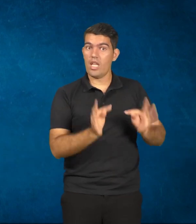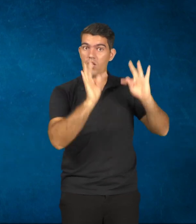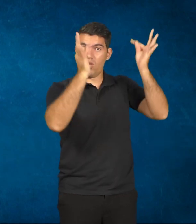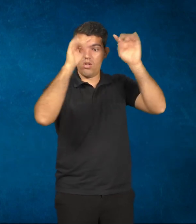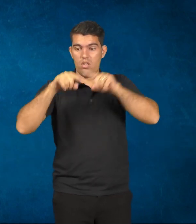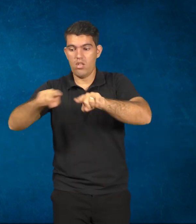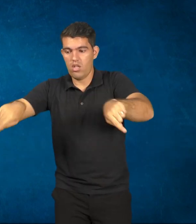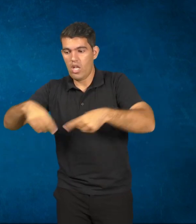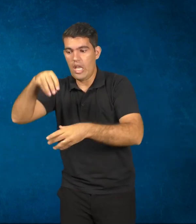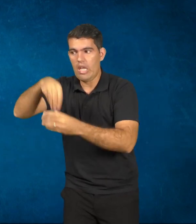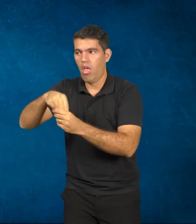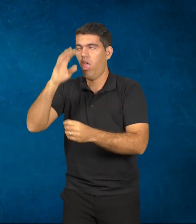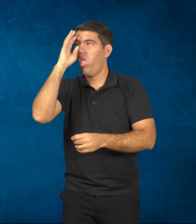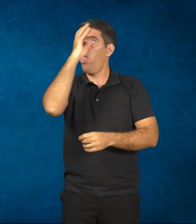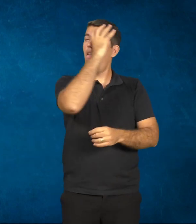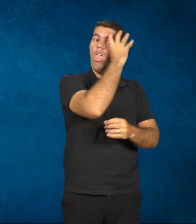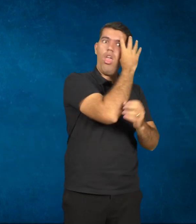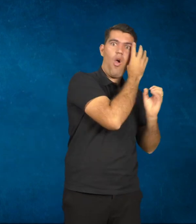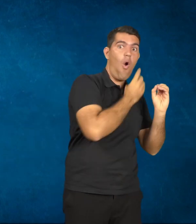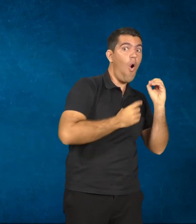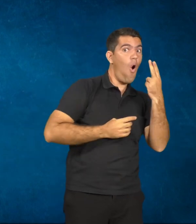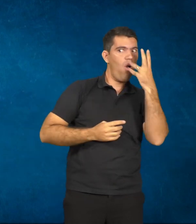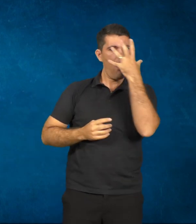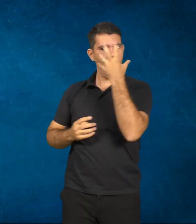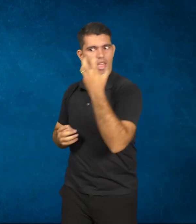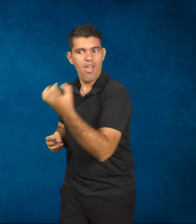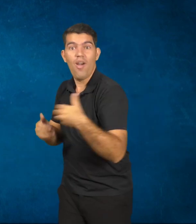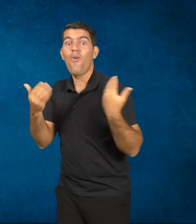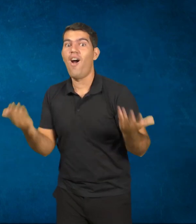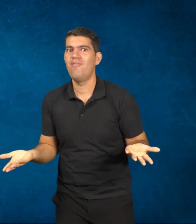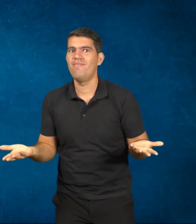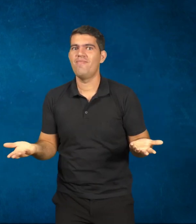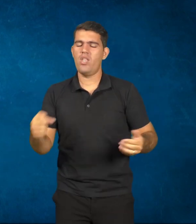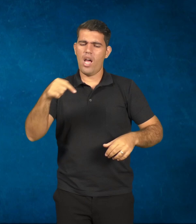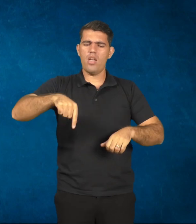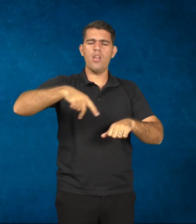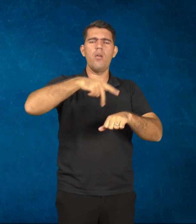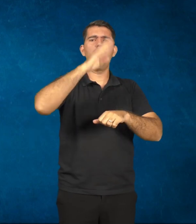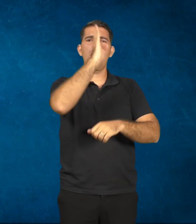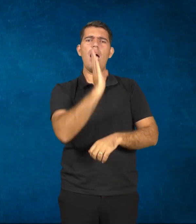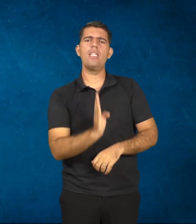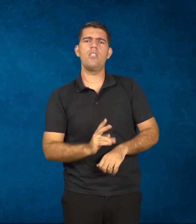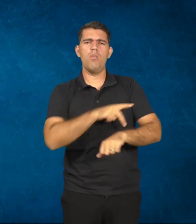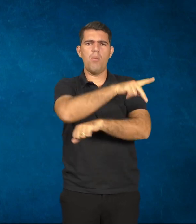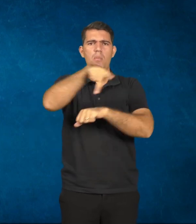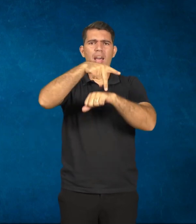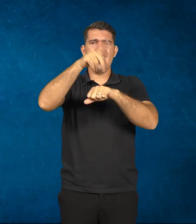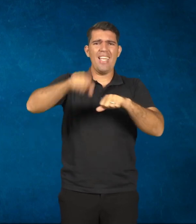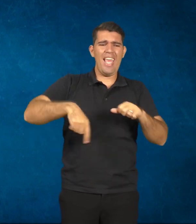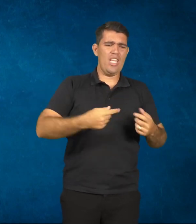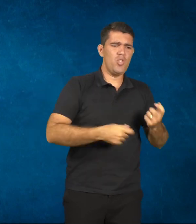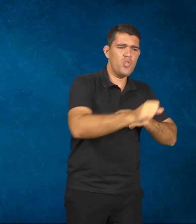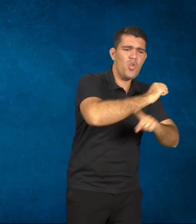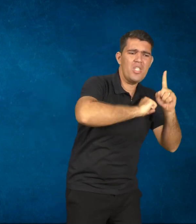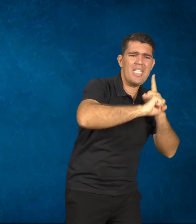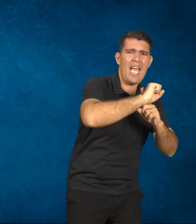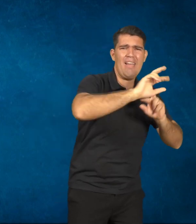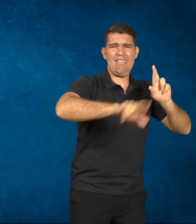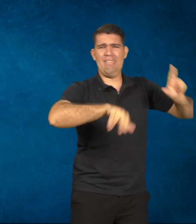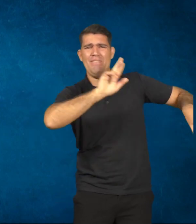de aula dispersa ou atrai os alunos? Em um país com diferenças sociais e econômicas tão grandes como o Brasil, de que